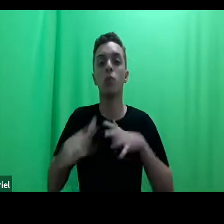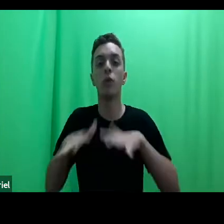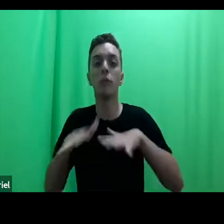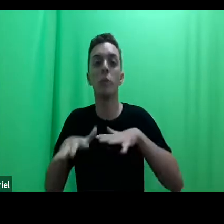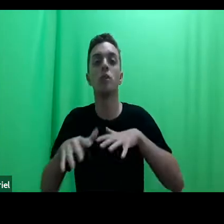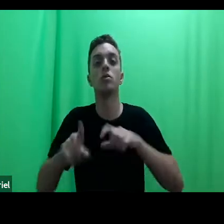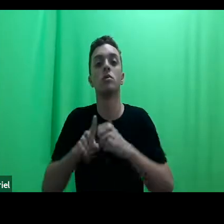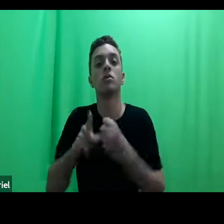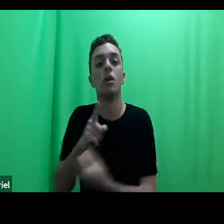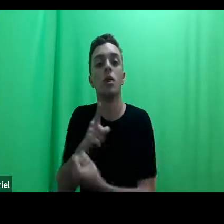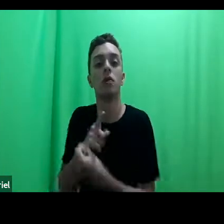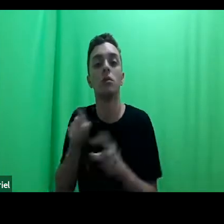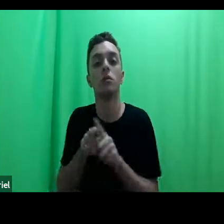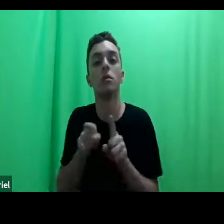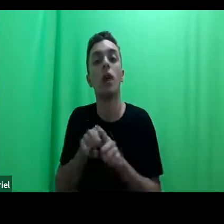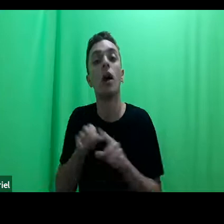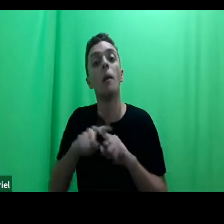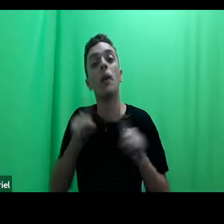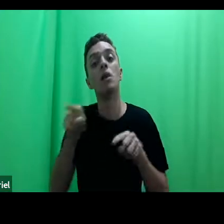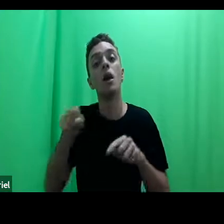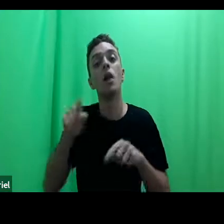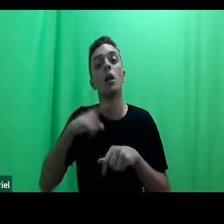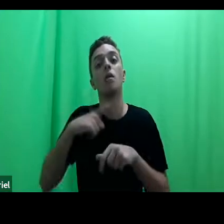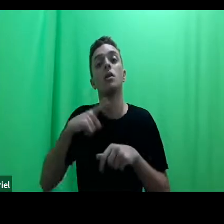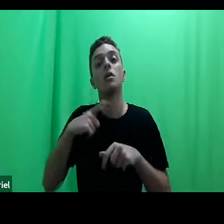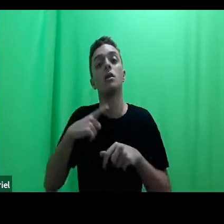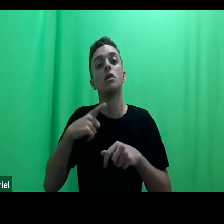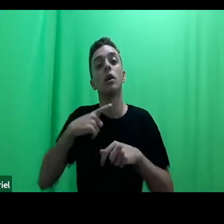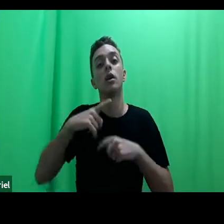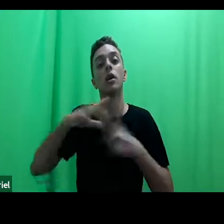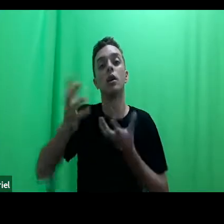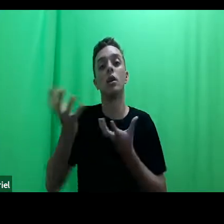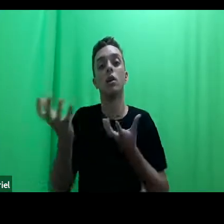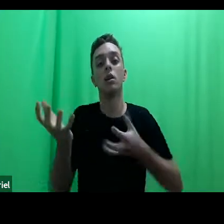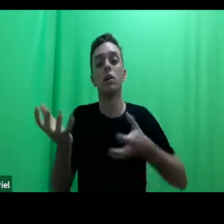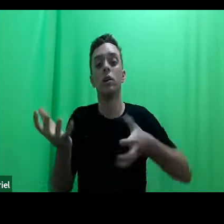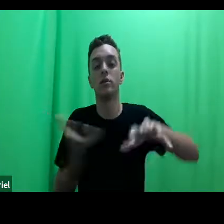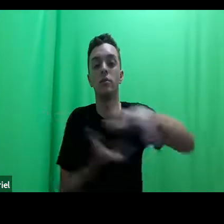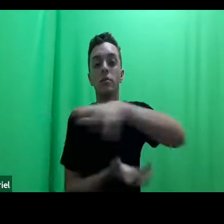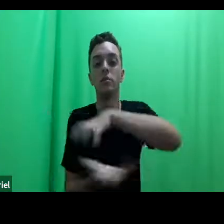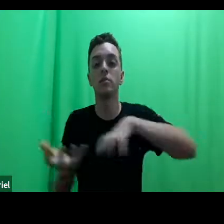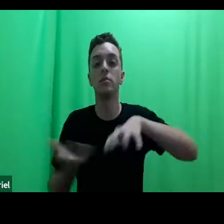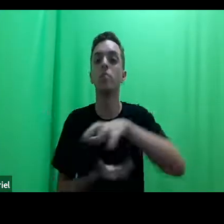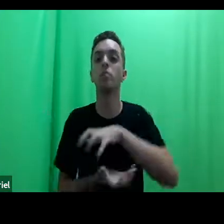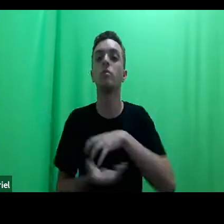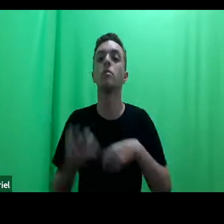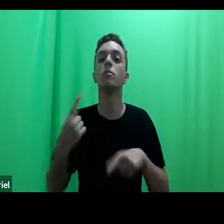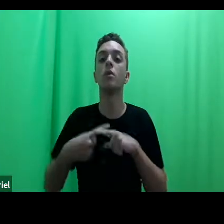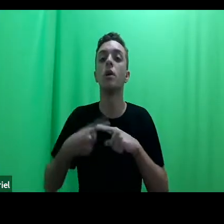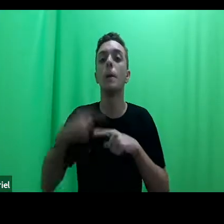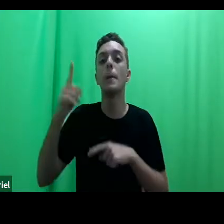mas elas usam um método de litígio de impacto ou litígio estratégico